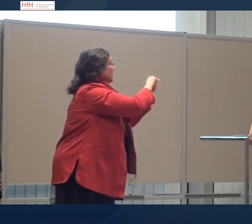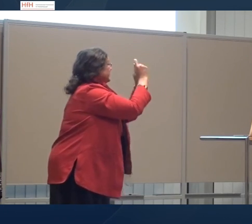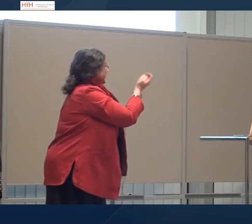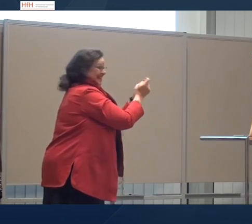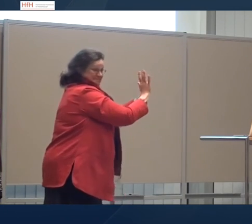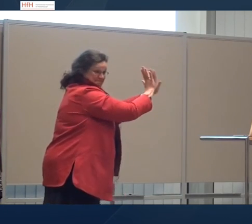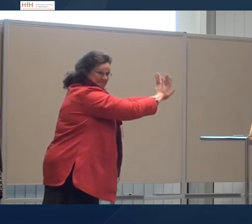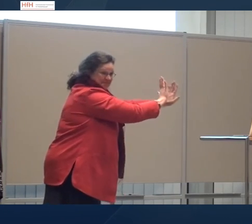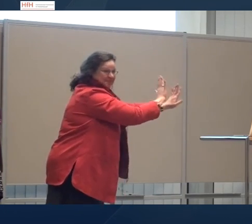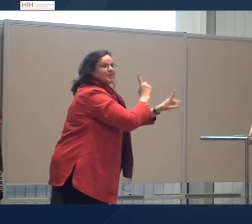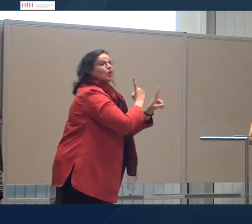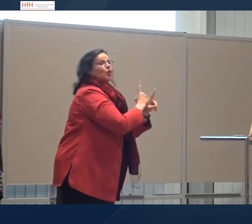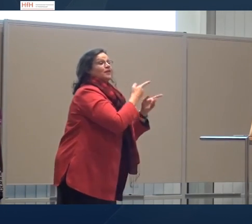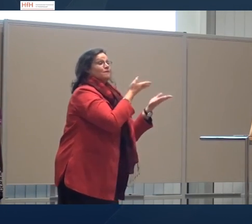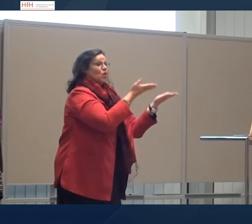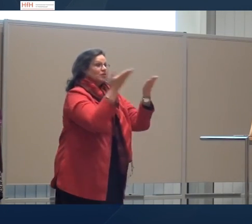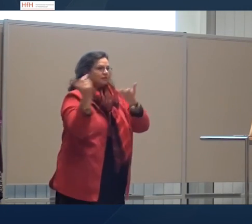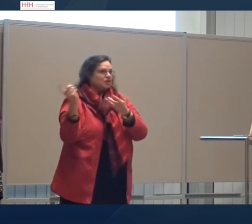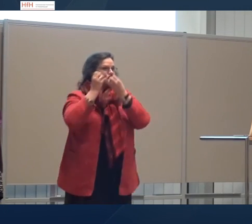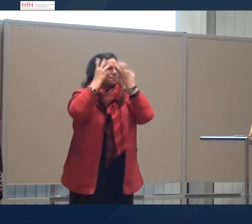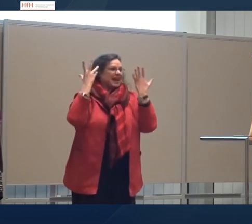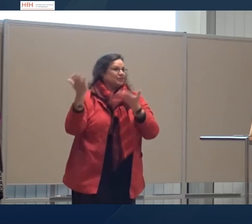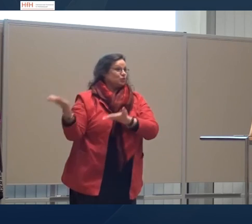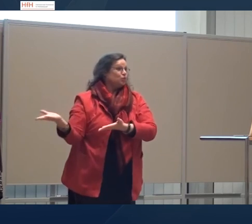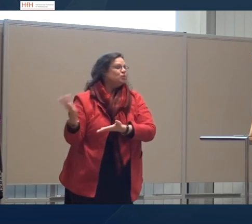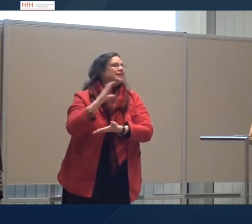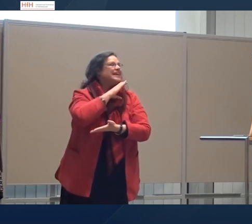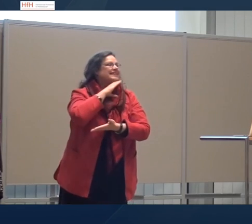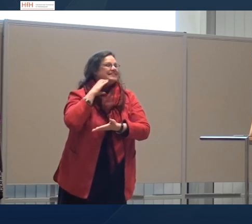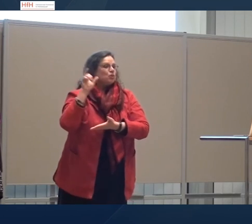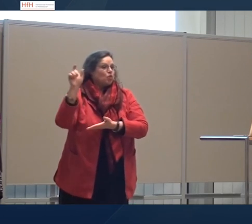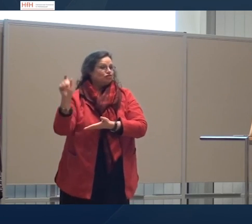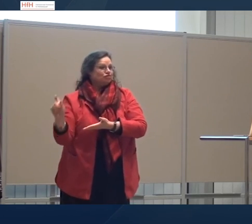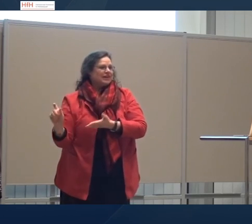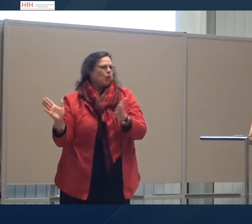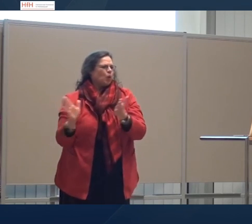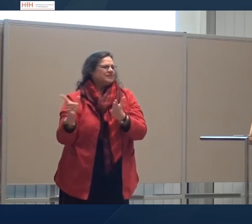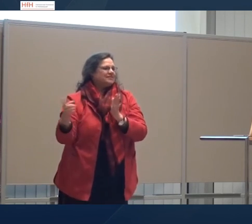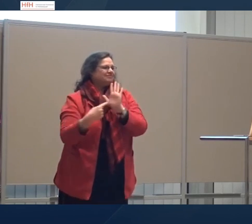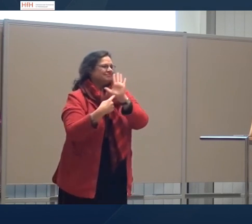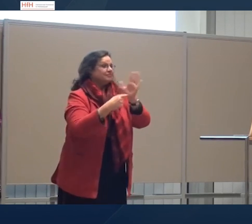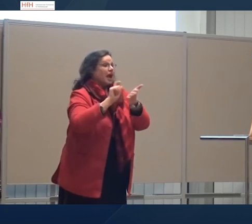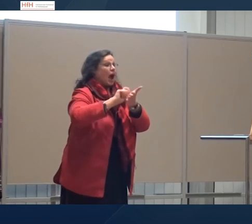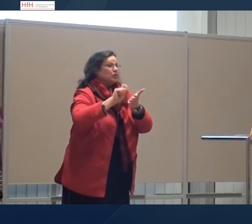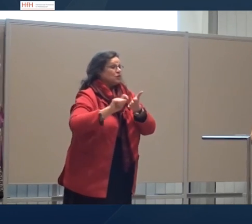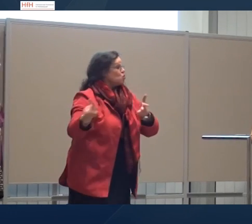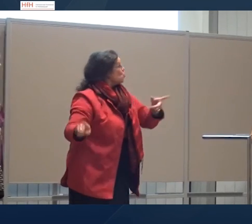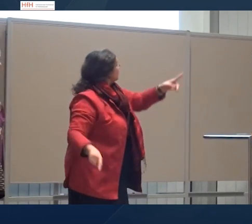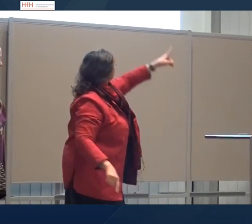Feines, was Kleines. Und dann hier zu meiner Rechten Christiane Hohenstein, welche ich kurz vorstellen und